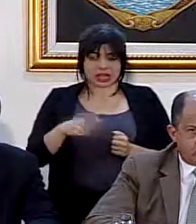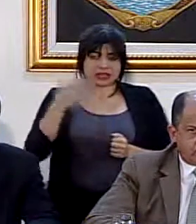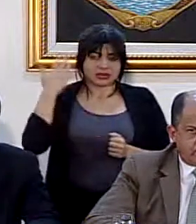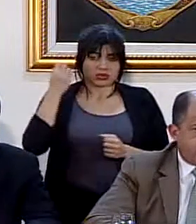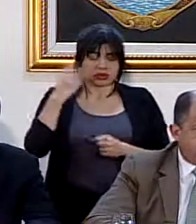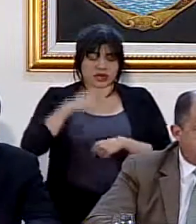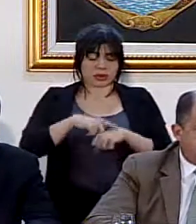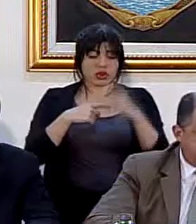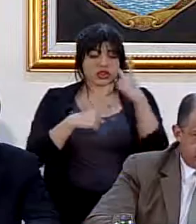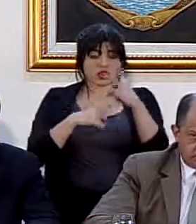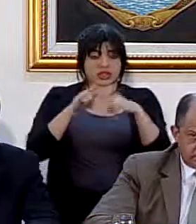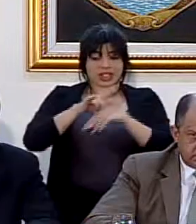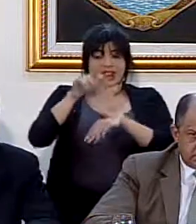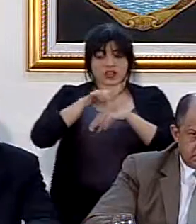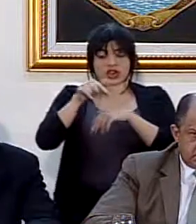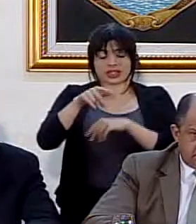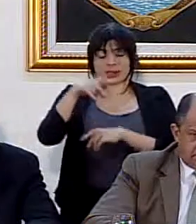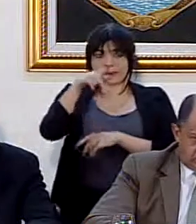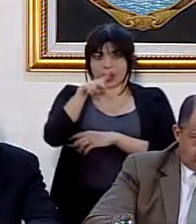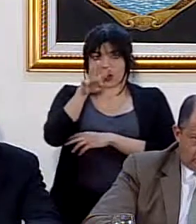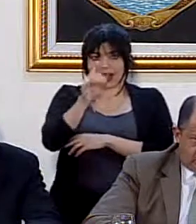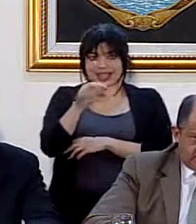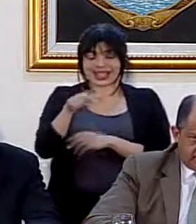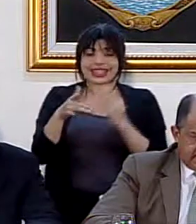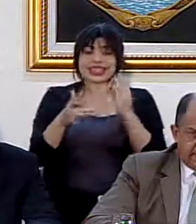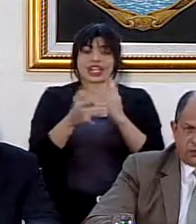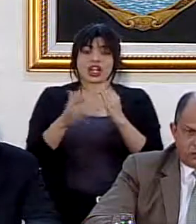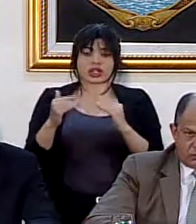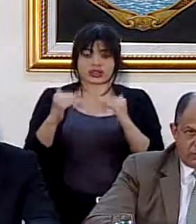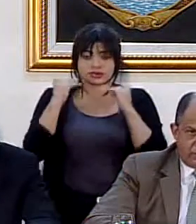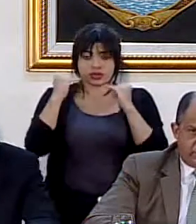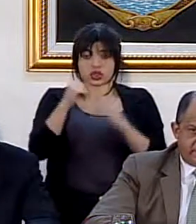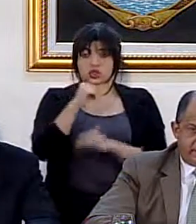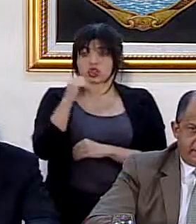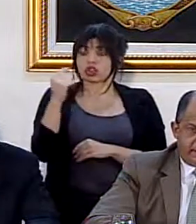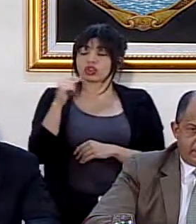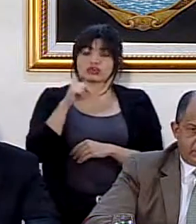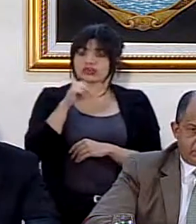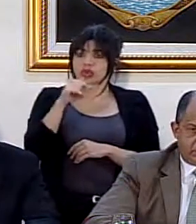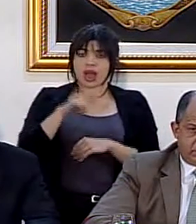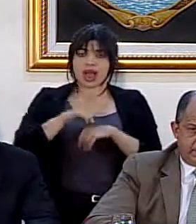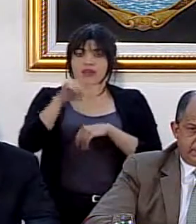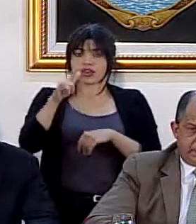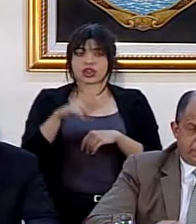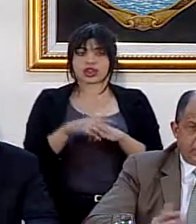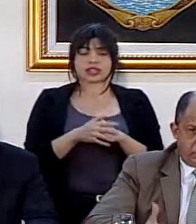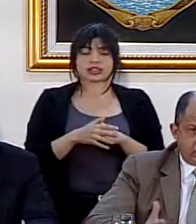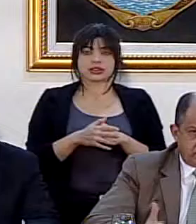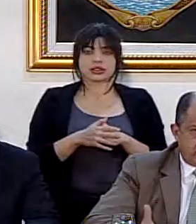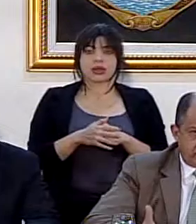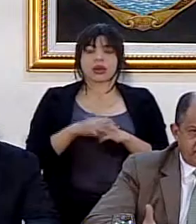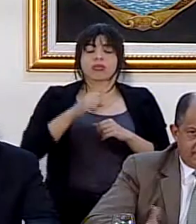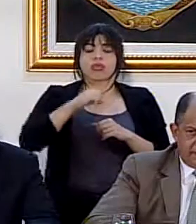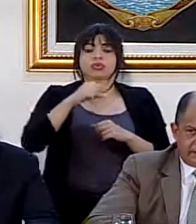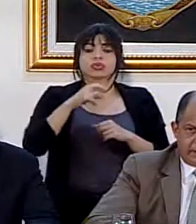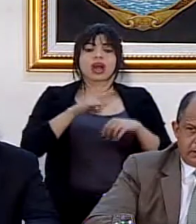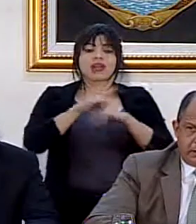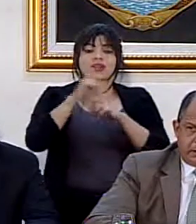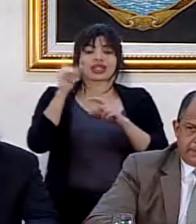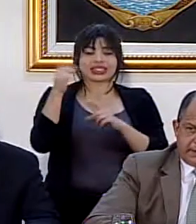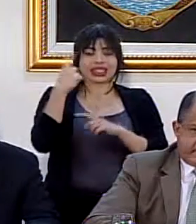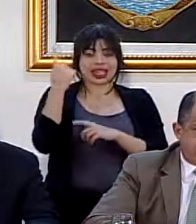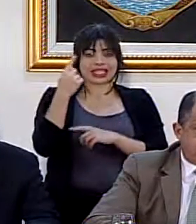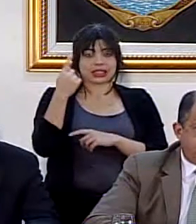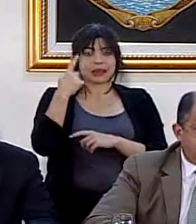tiempo. Son dos aviones P-40 de tecnología avanzada, no son aviones de propulsión, son aviones de hélice